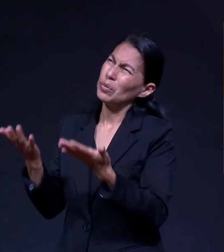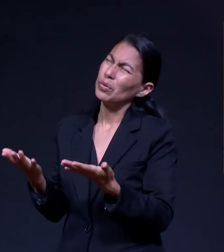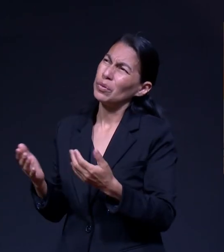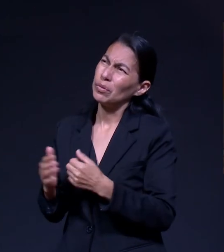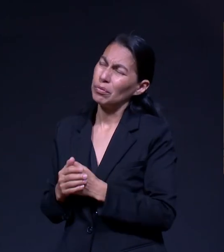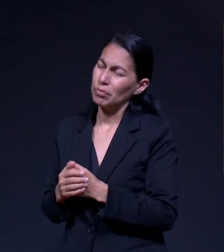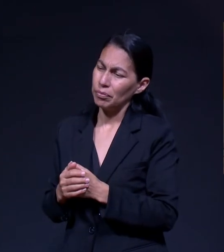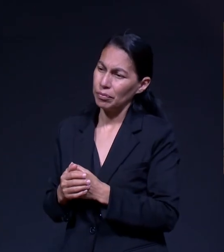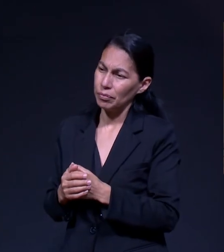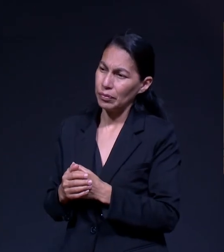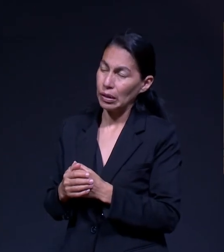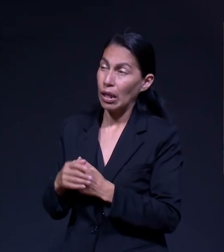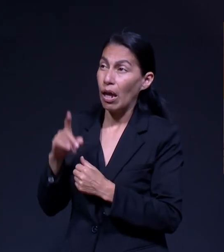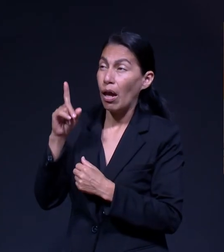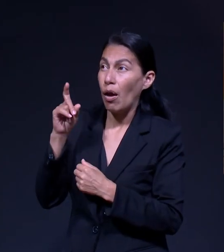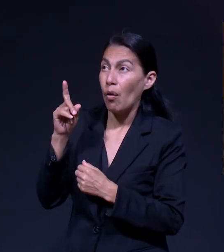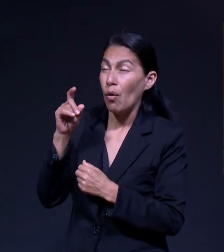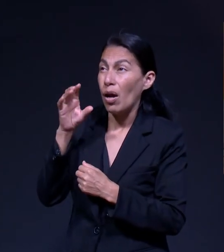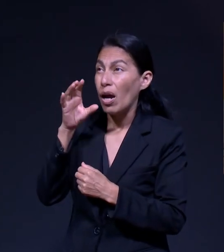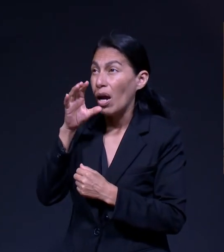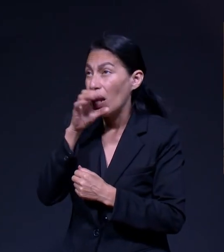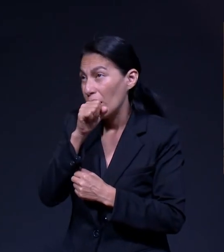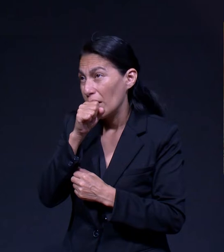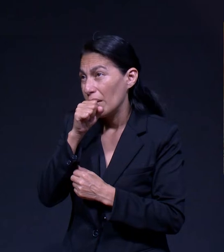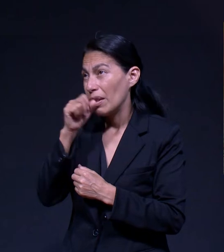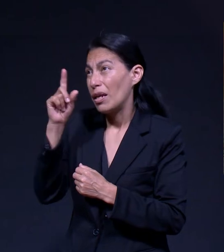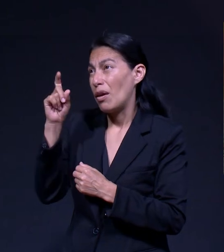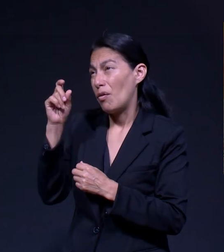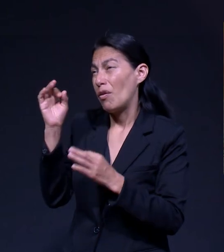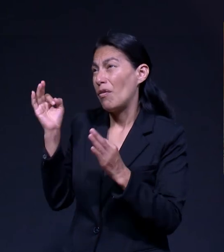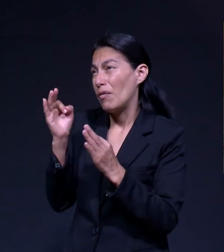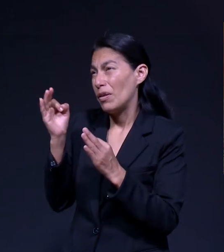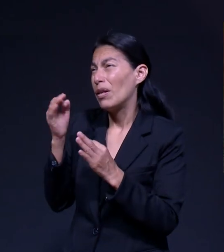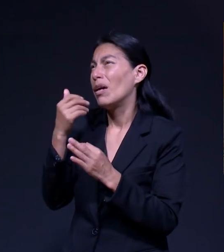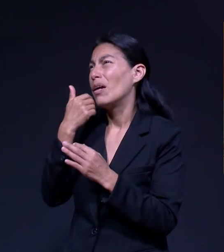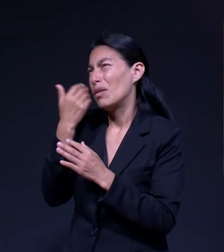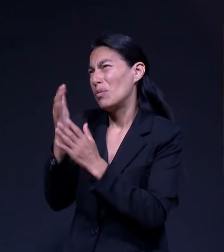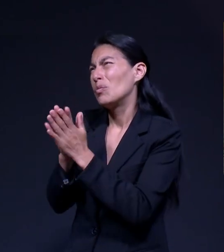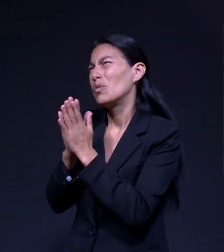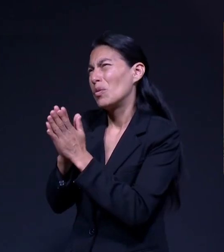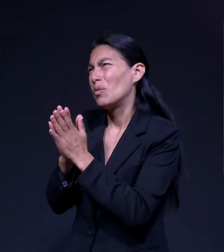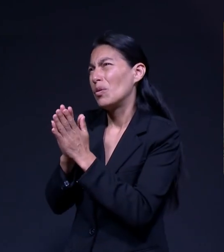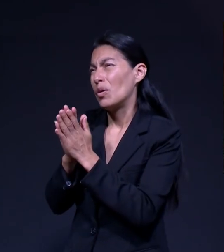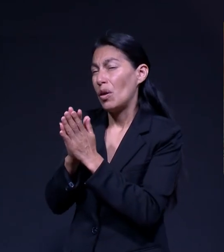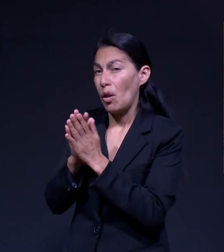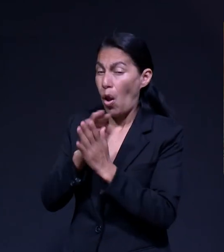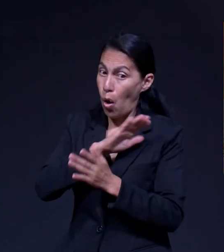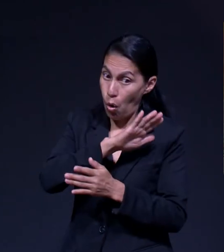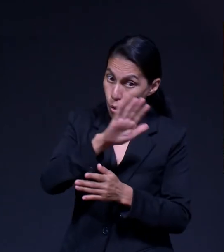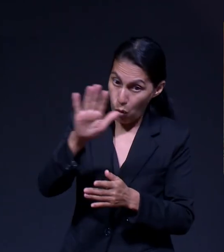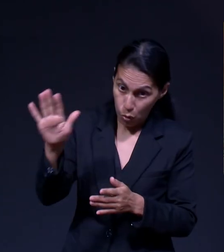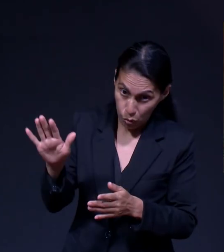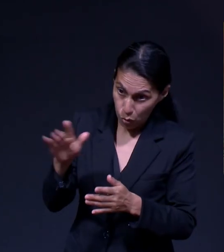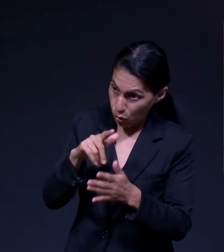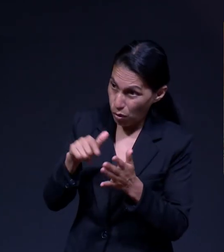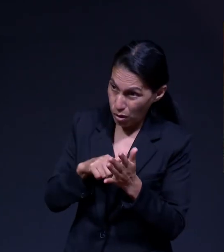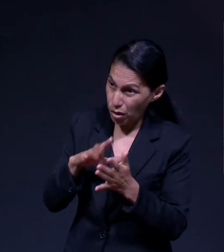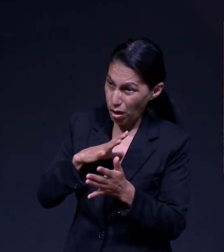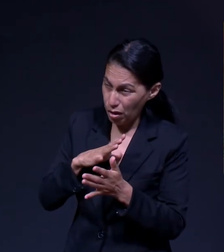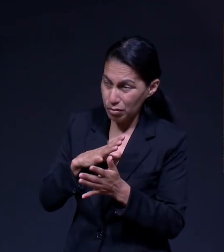También Le Pedí Agua Calentita Y Agua Fría No En Todos Los Lugares Se Encuentra Eso Así Que